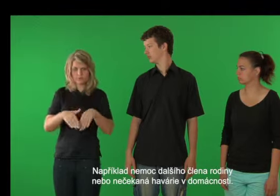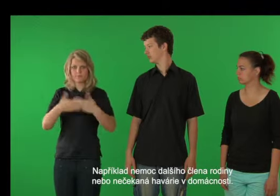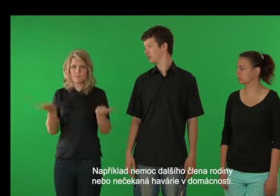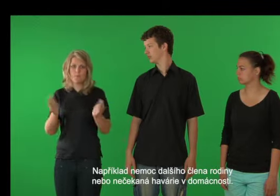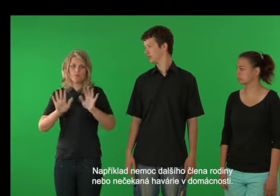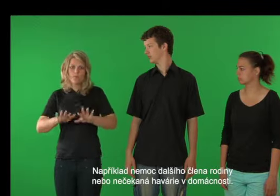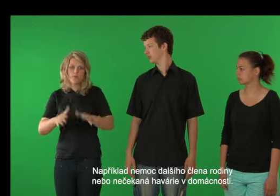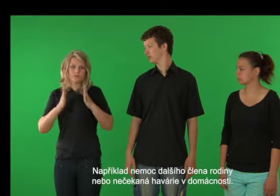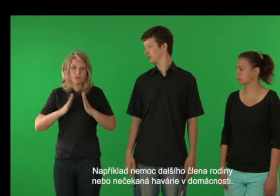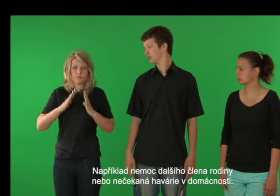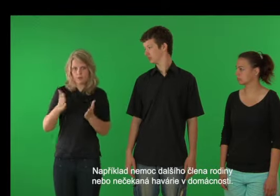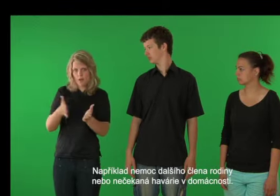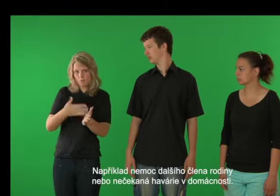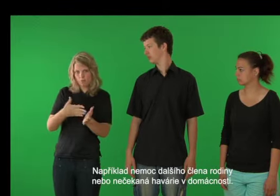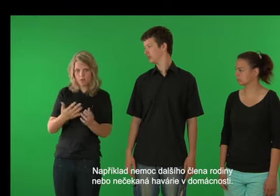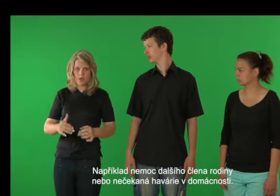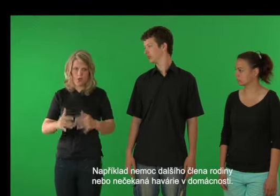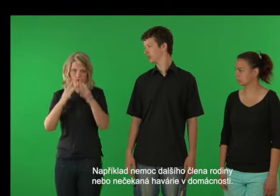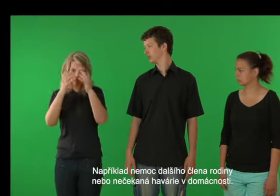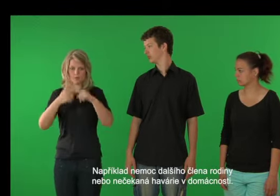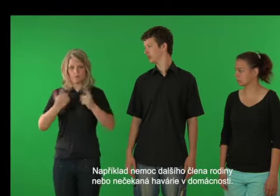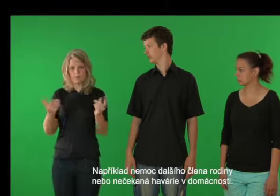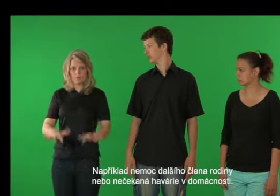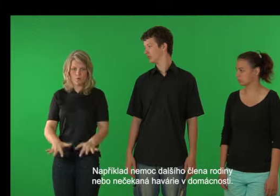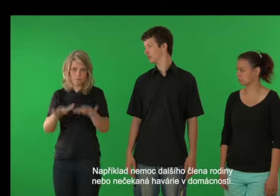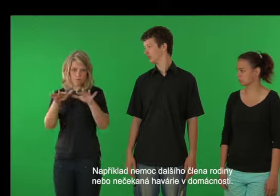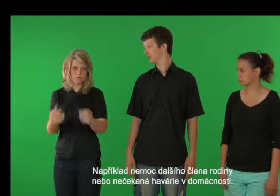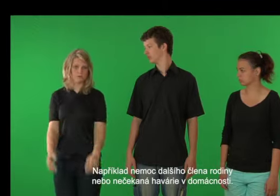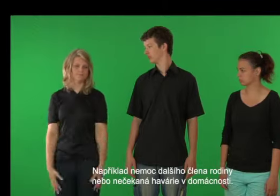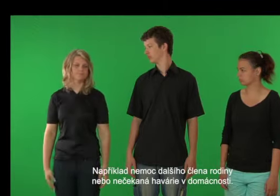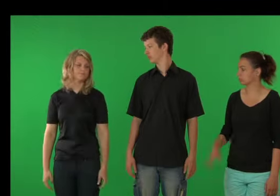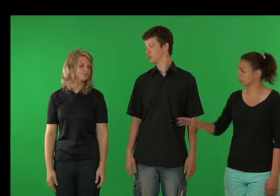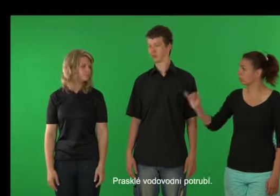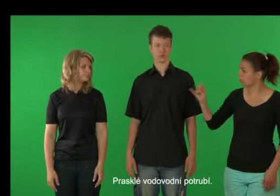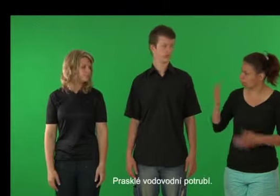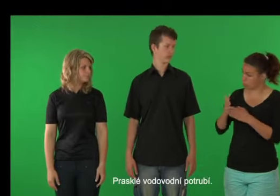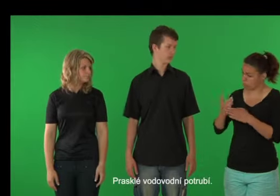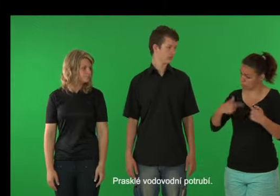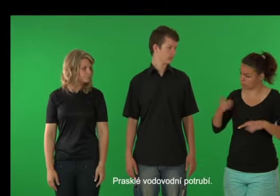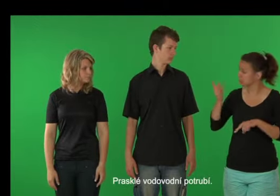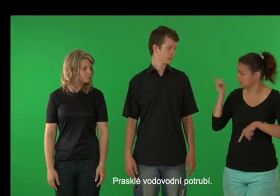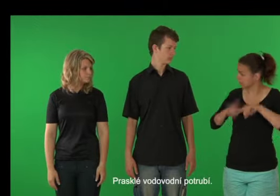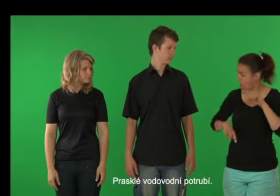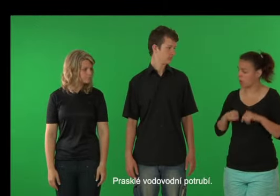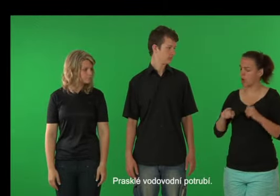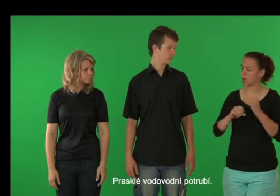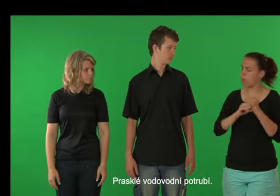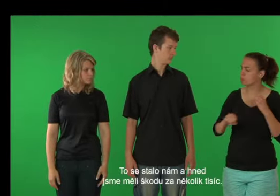dalšího člena rodiny nebo nečekaná havárie v domácnosti. Prasklé vodovodní potrubí.